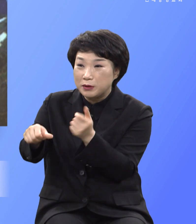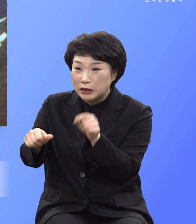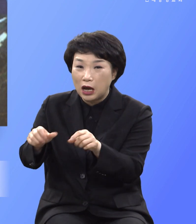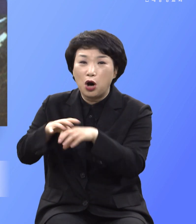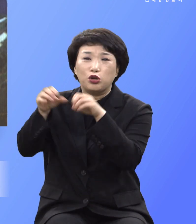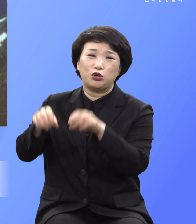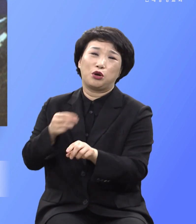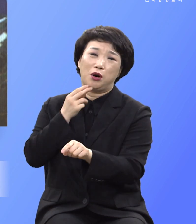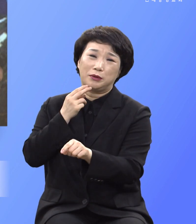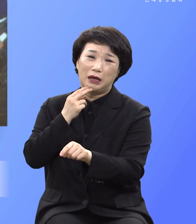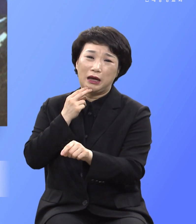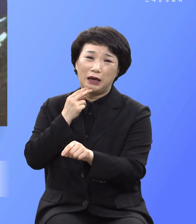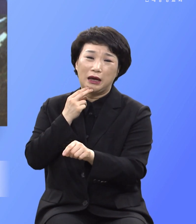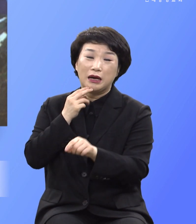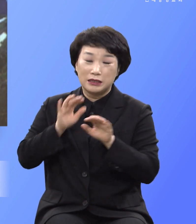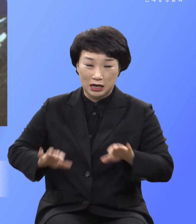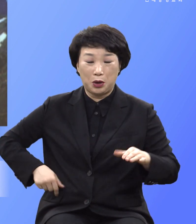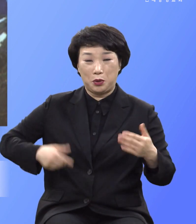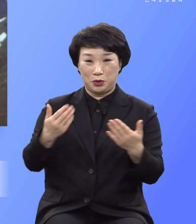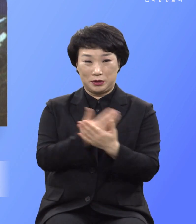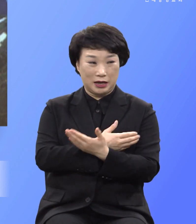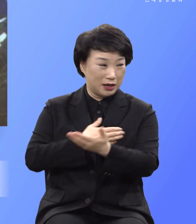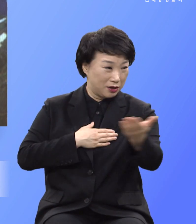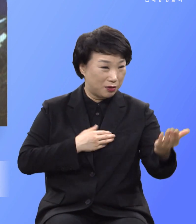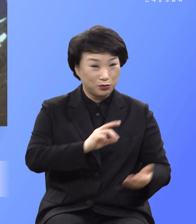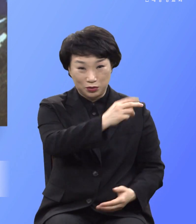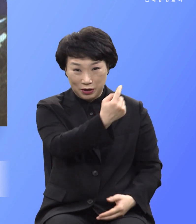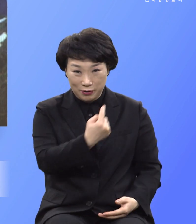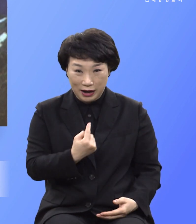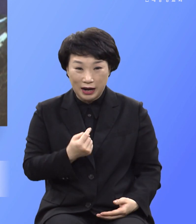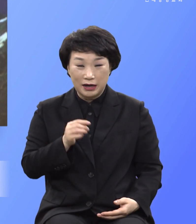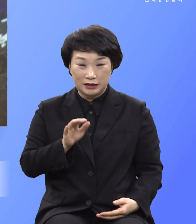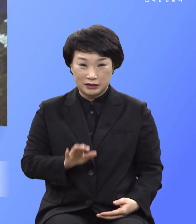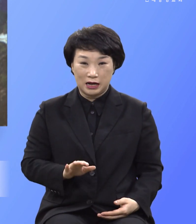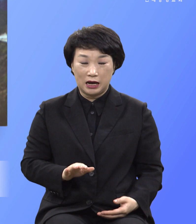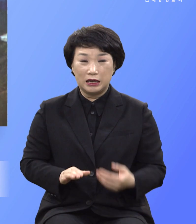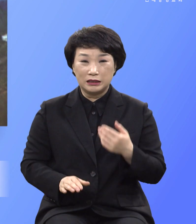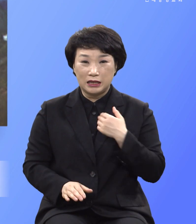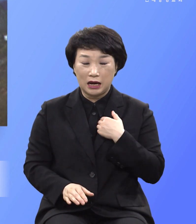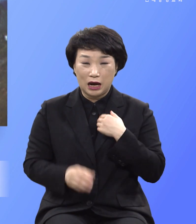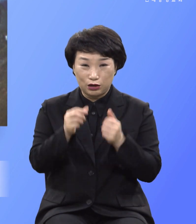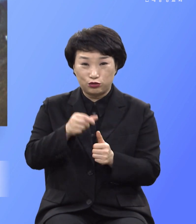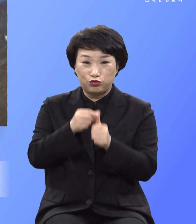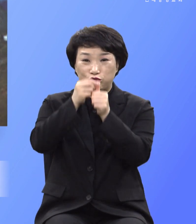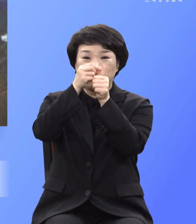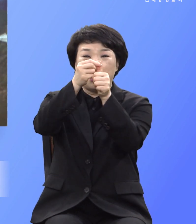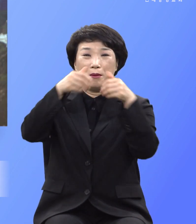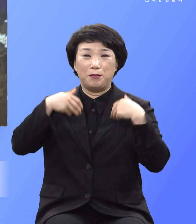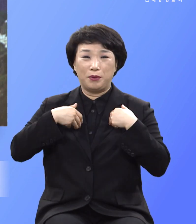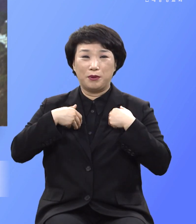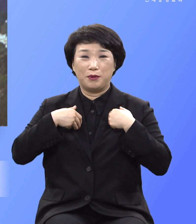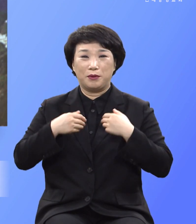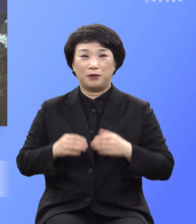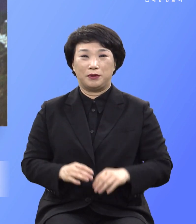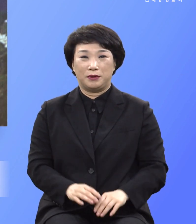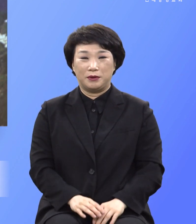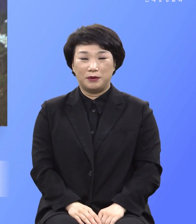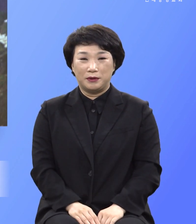않도록 회계하고 돌아와서 네가 구원 받으라는 것입니다 이